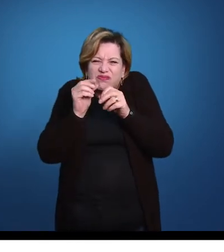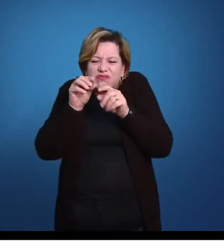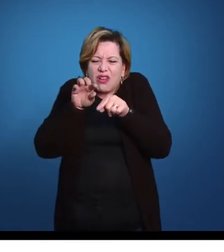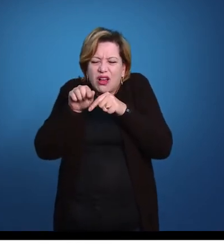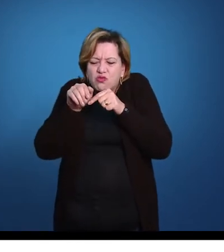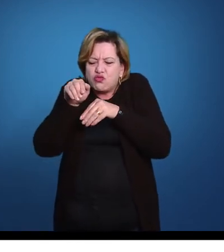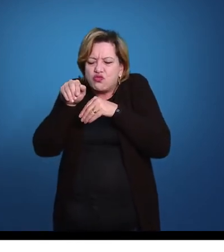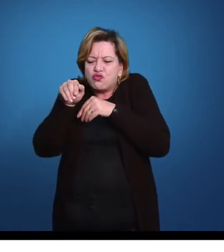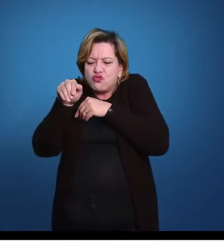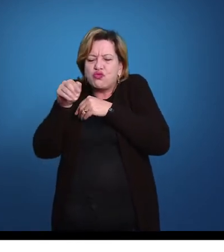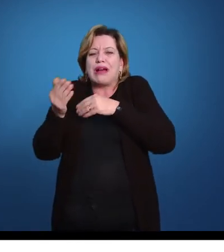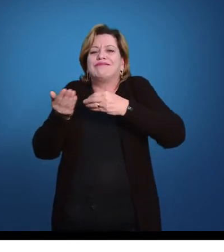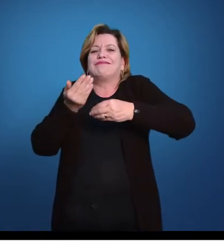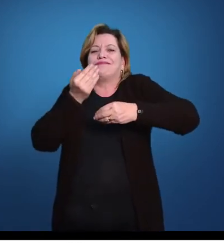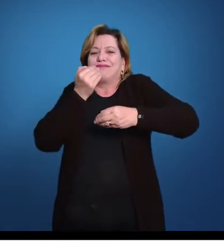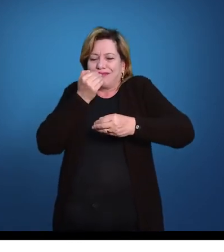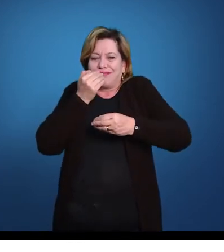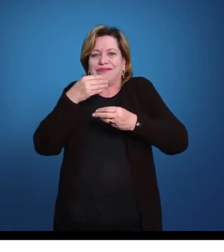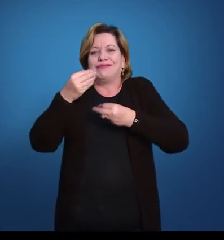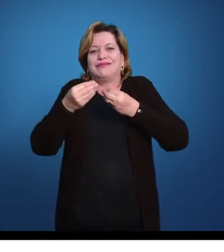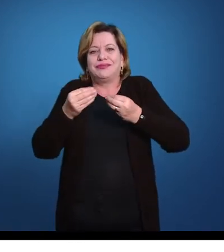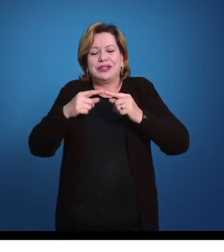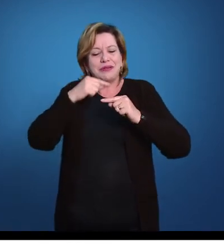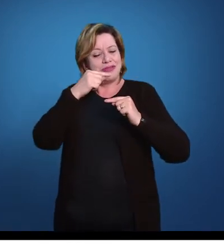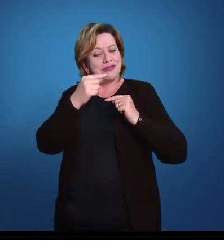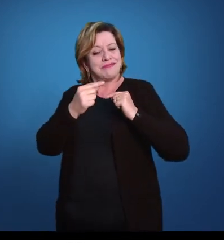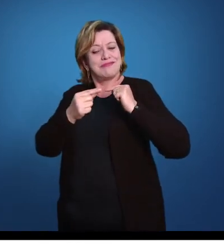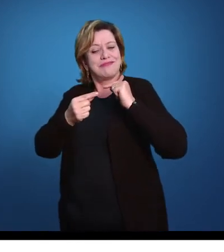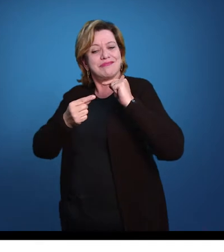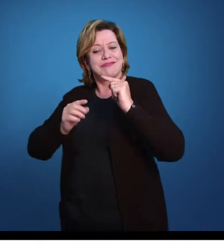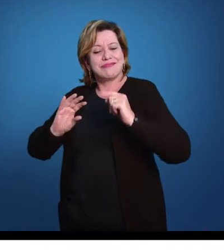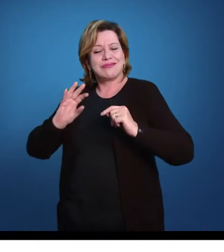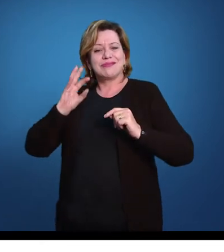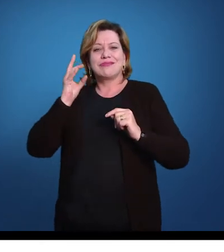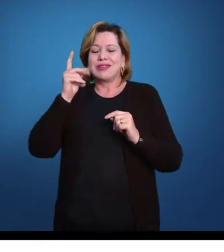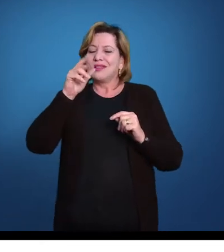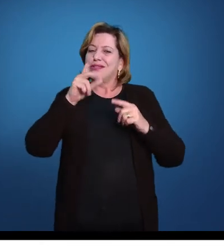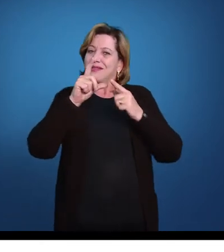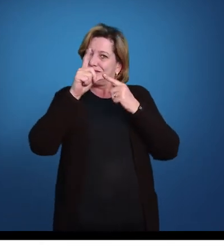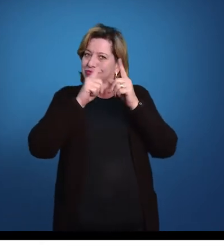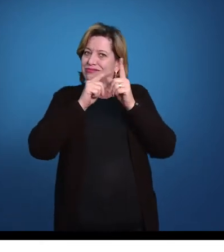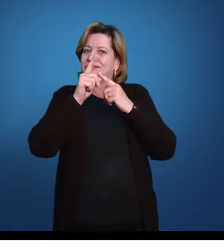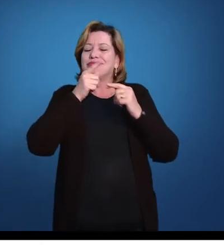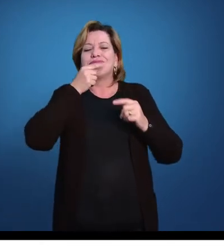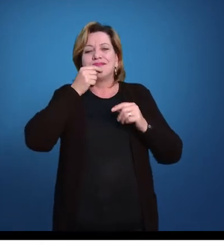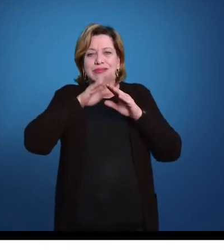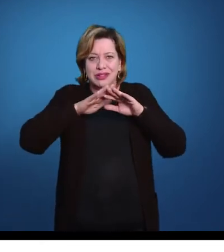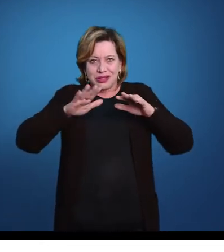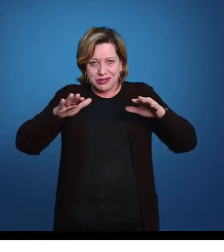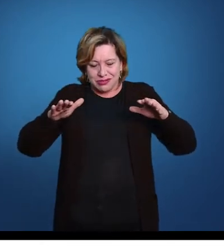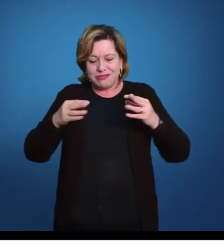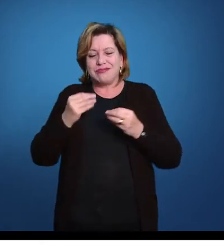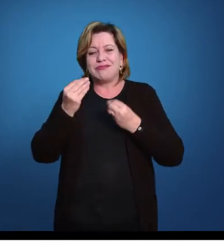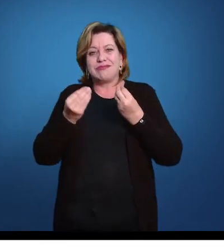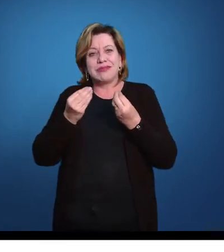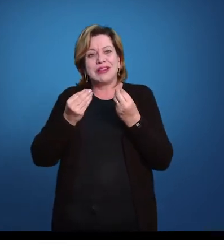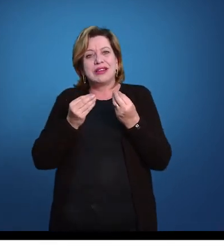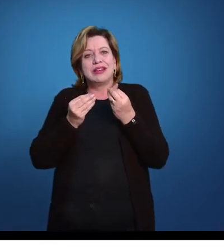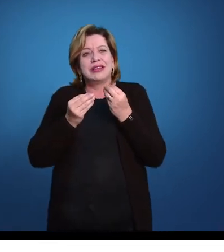até a boca. O próximo passo evolutivo, e que acontece então com as estrelas do mar, ouriço e demais organismos, é esse animal